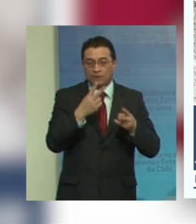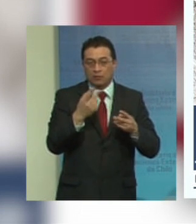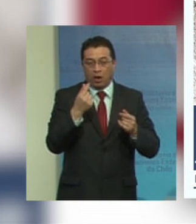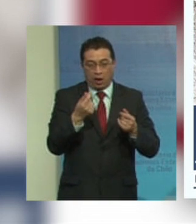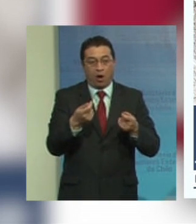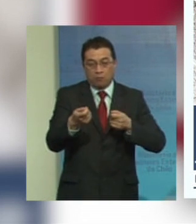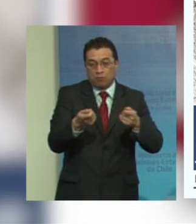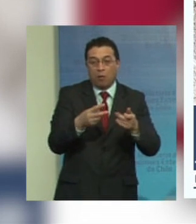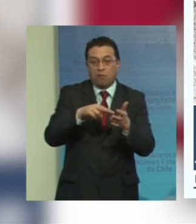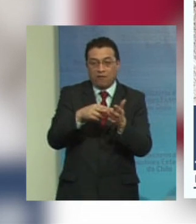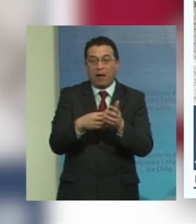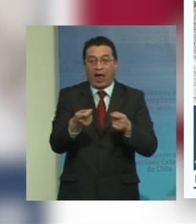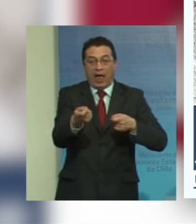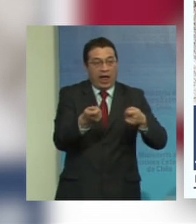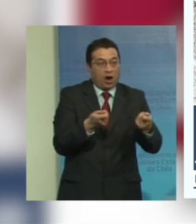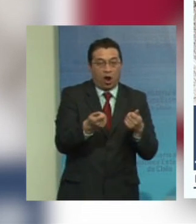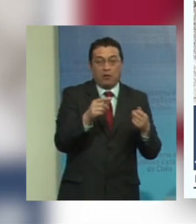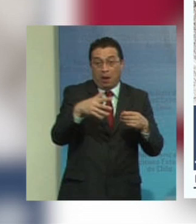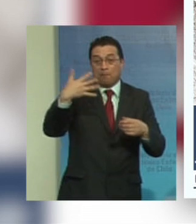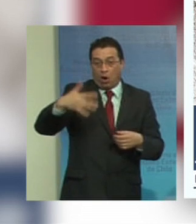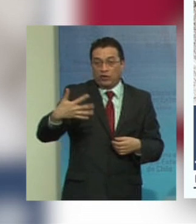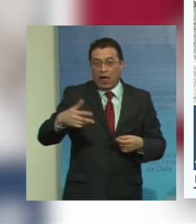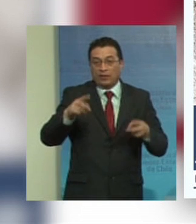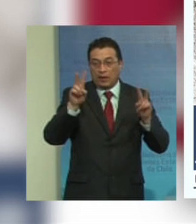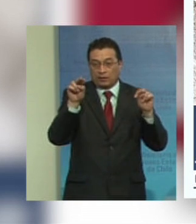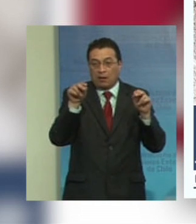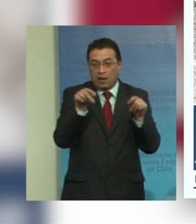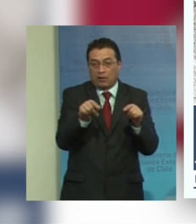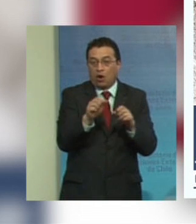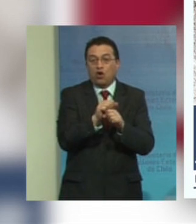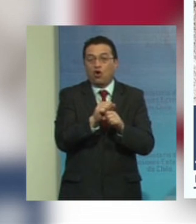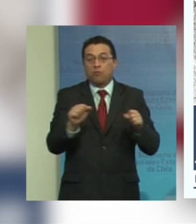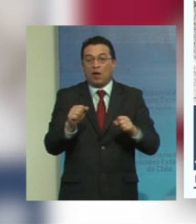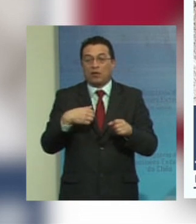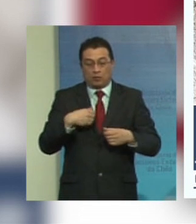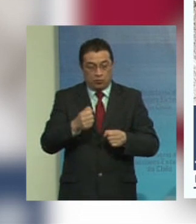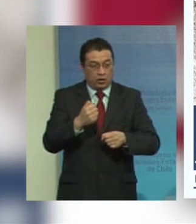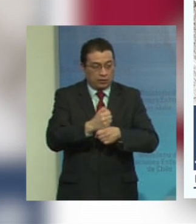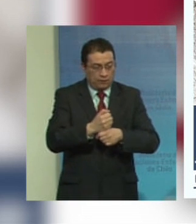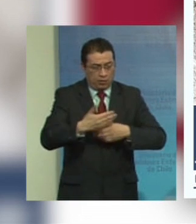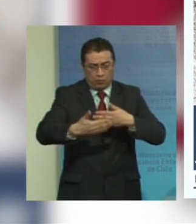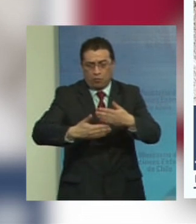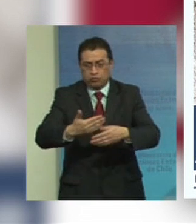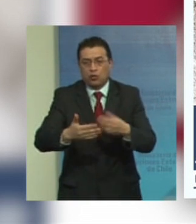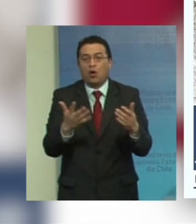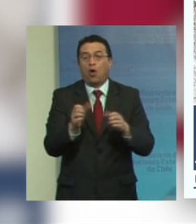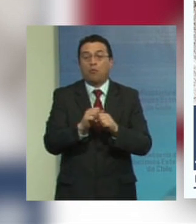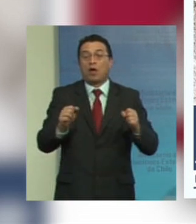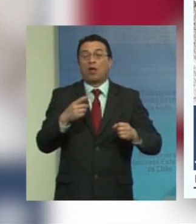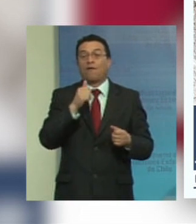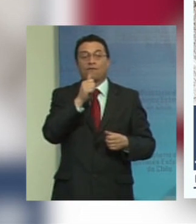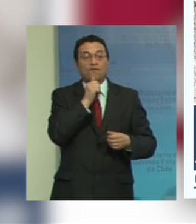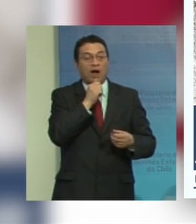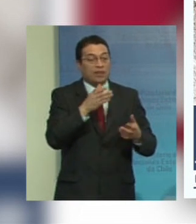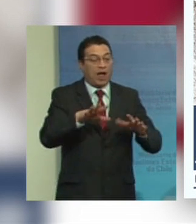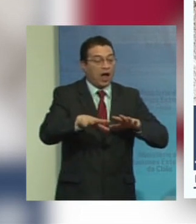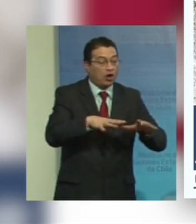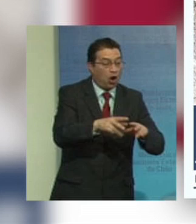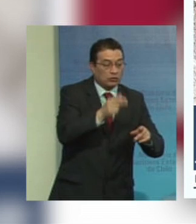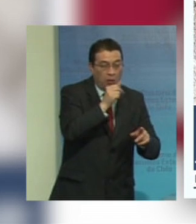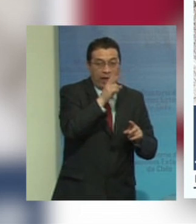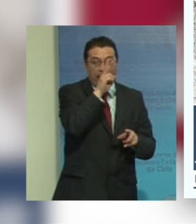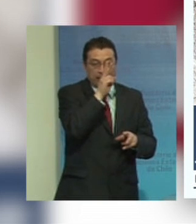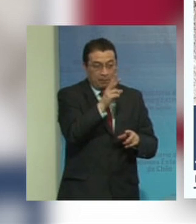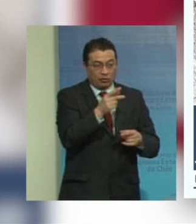económica porque es una parte muy importante de la población no puede ejercer su capacidad productiva por la ausencia de condiciones o de